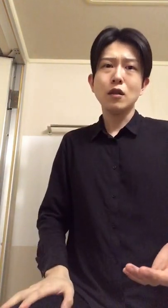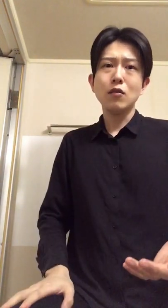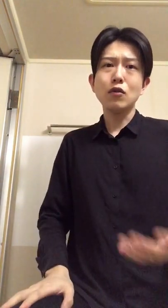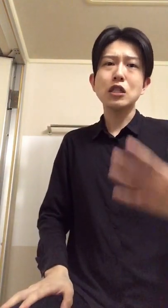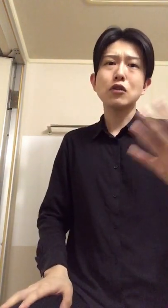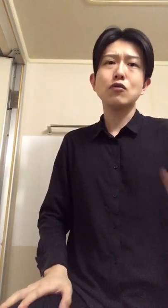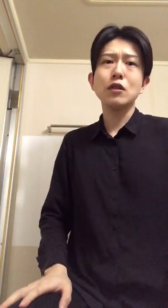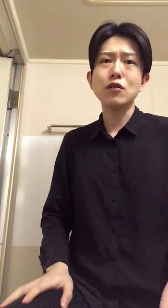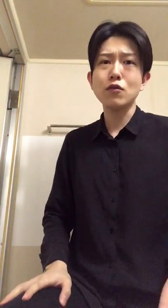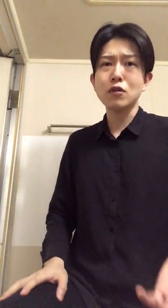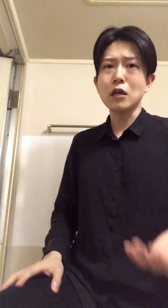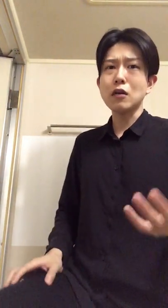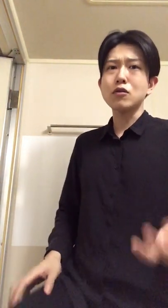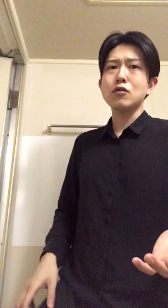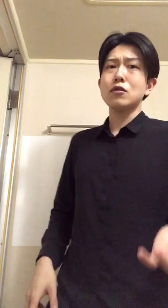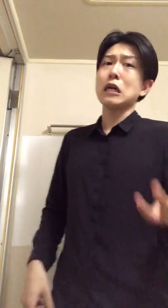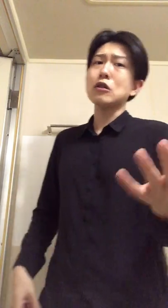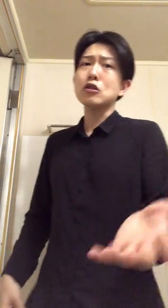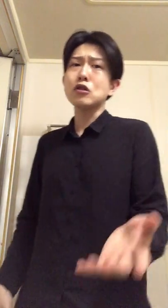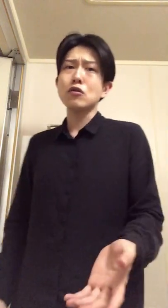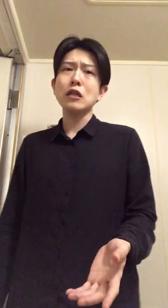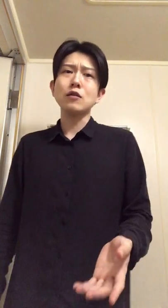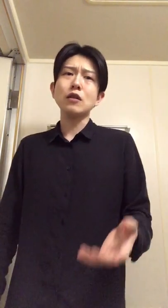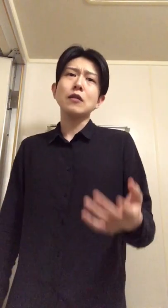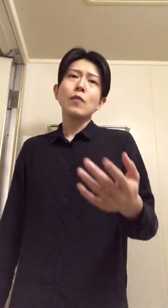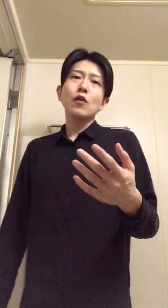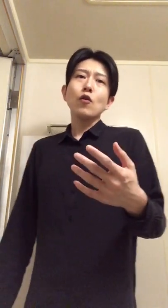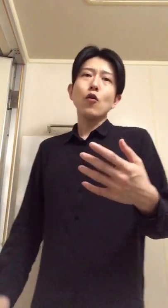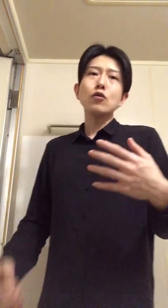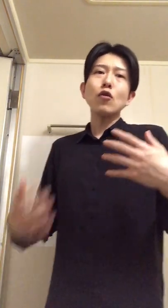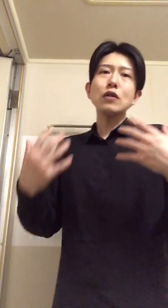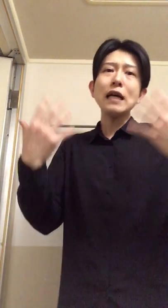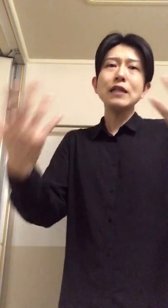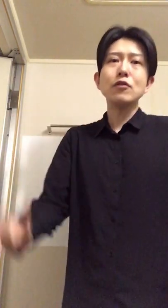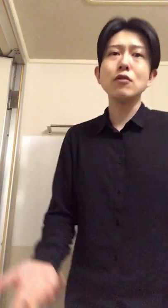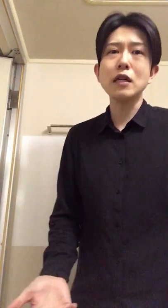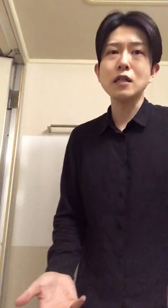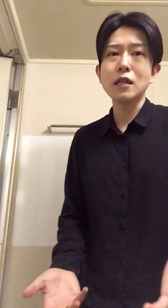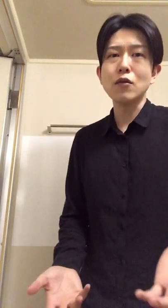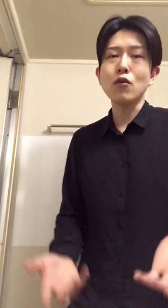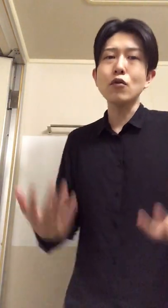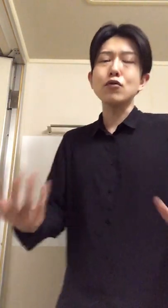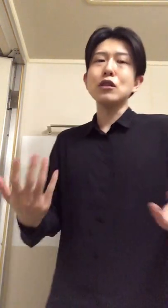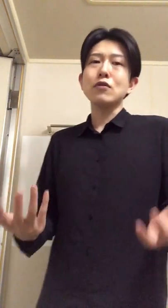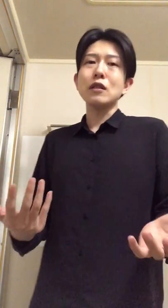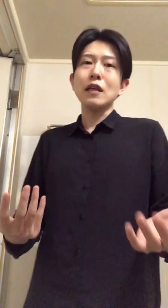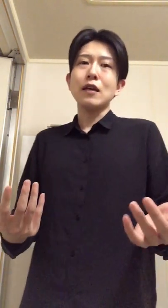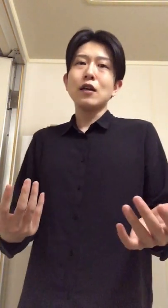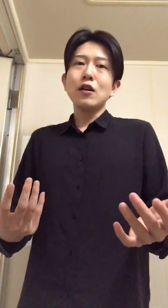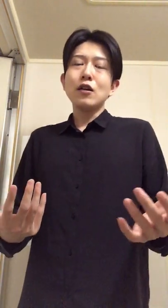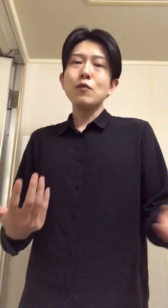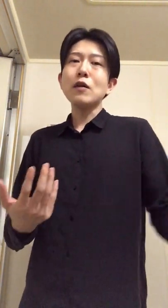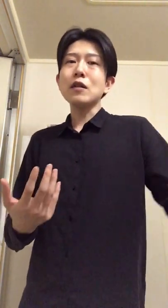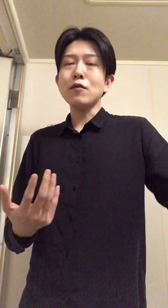俺しか救えないと思ってるんだから隠す必要ない古代に言ってるわけじゃないから俺本当に言ってて今まで